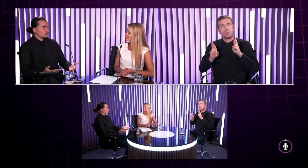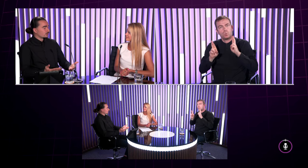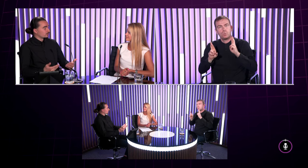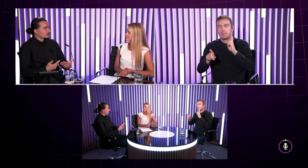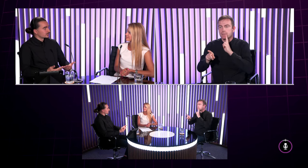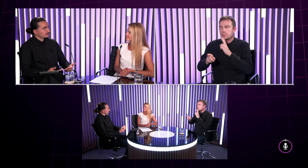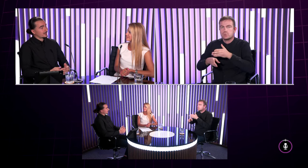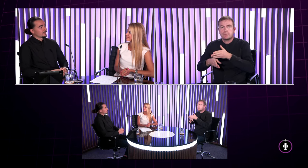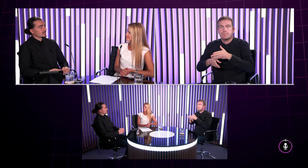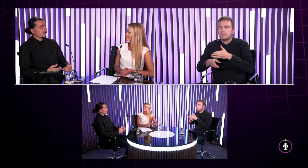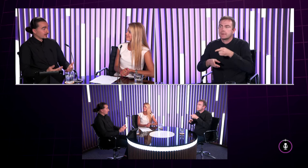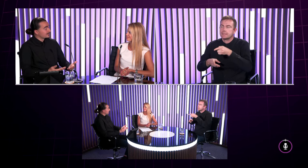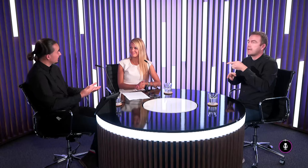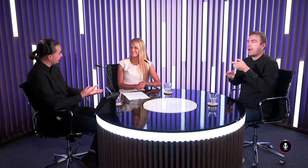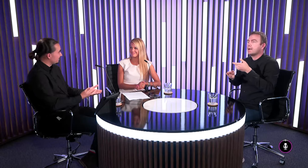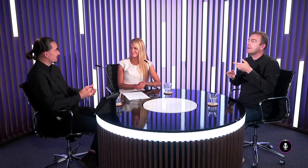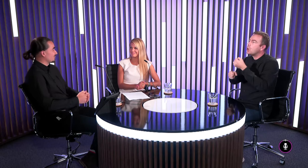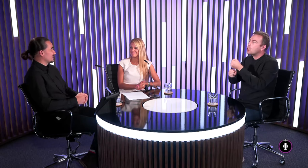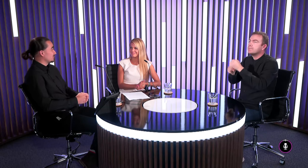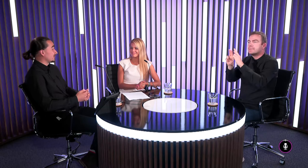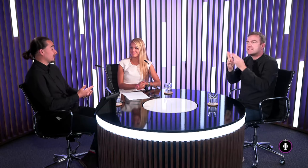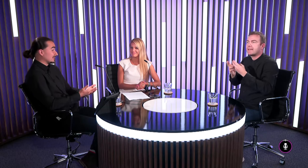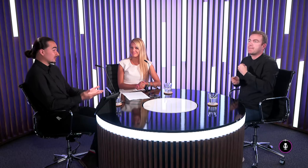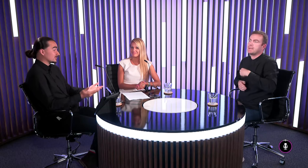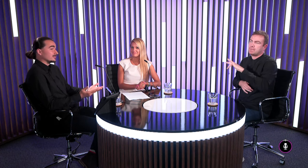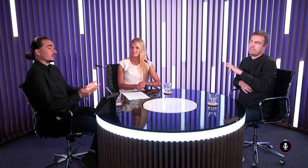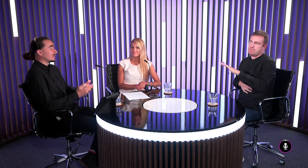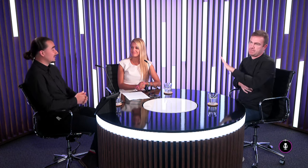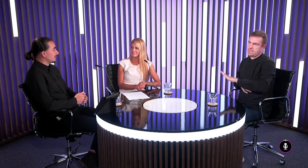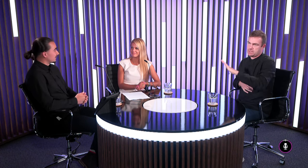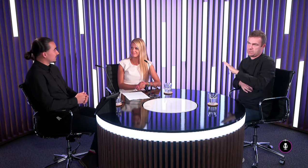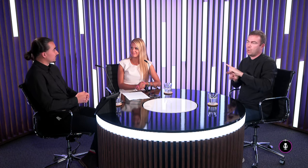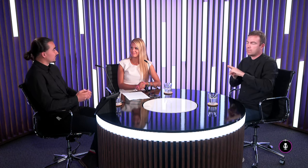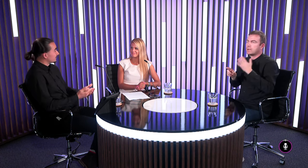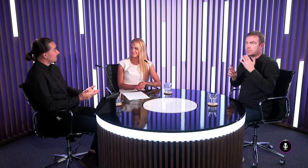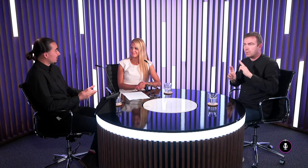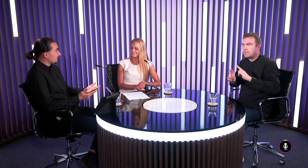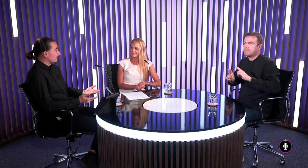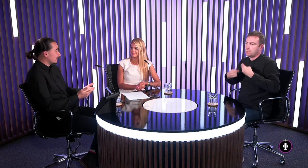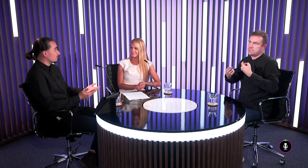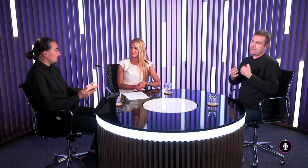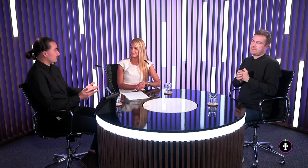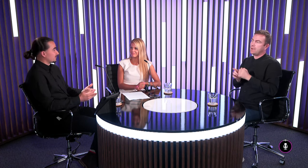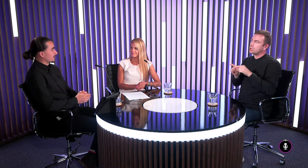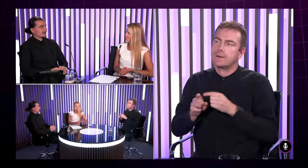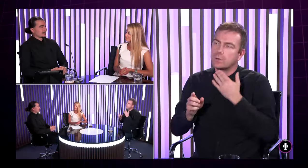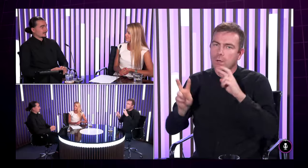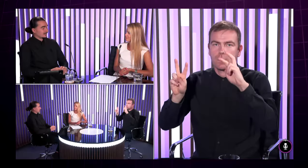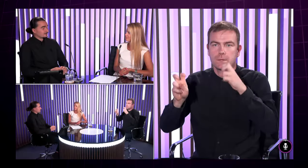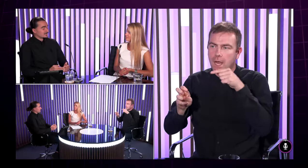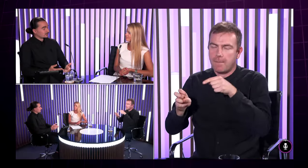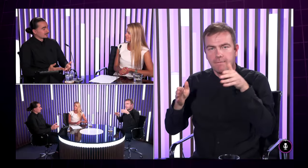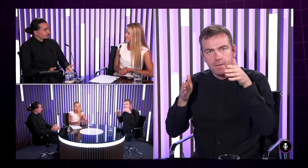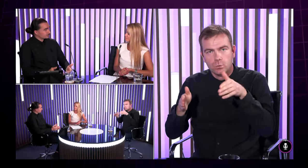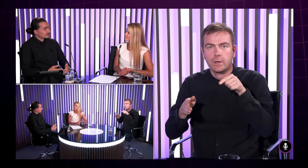takisto moji kolegovia čiže áno sme za to veľmi radi a veľmi pekne ďakujeme za pozvanie aj za to že sa venujete tejto téme ako takej lebo nadchádza